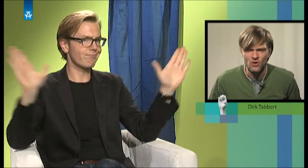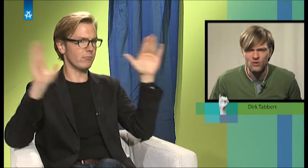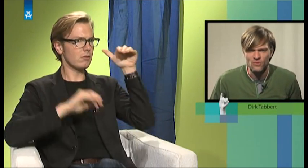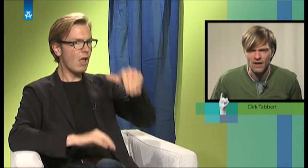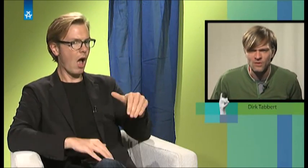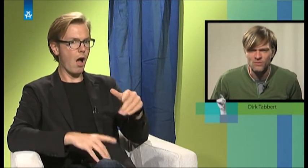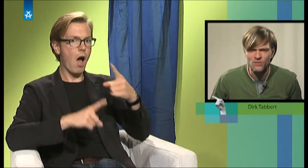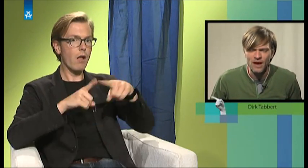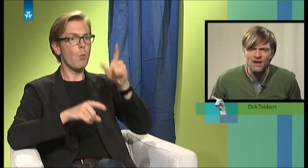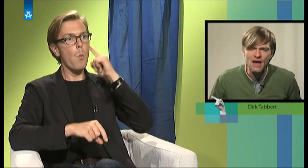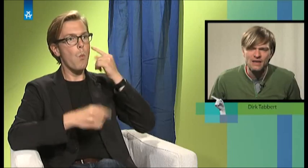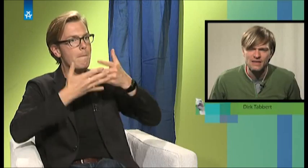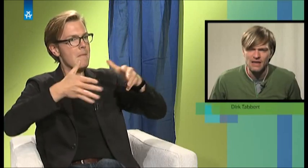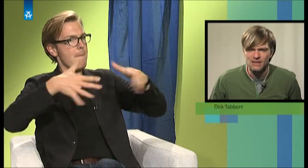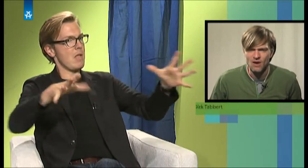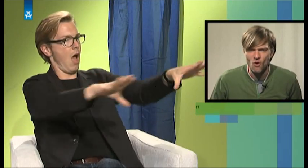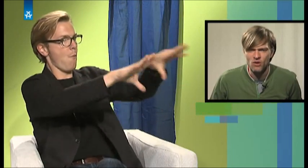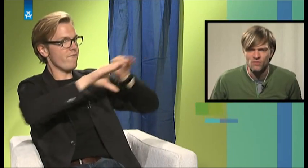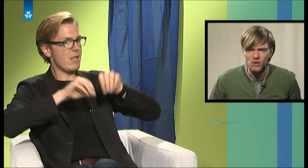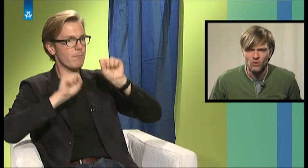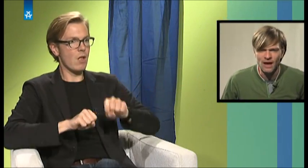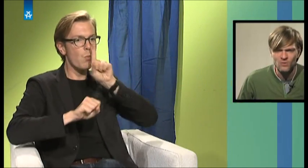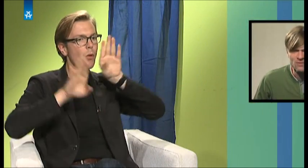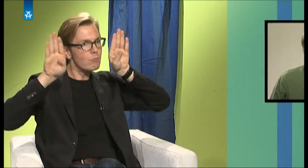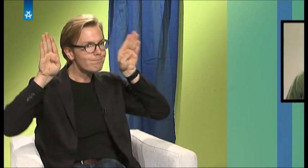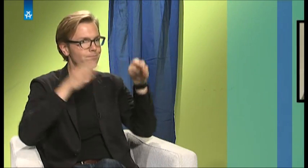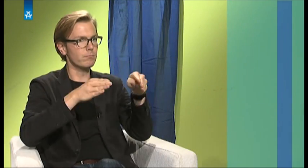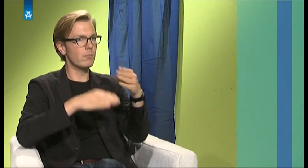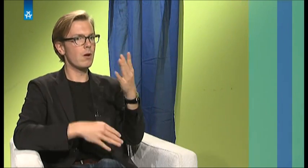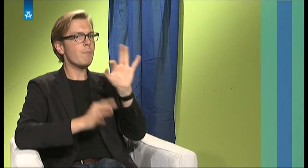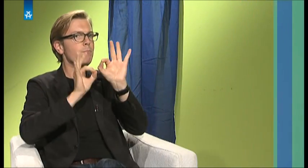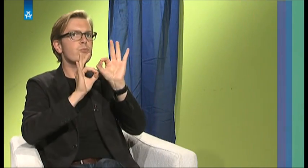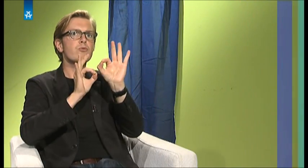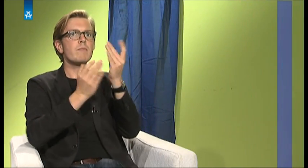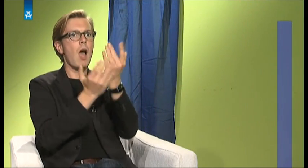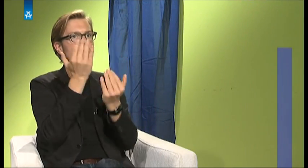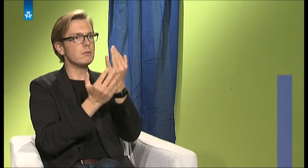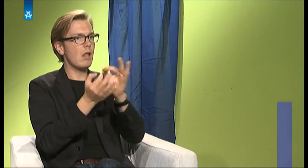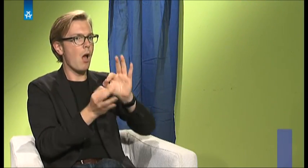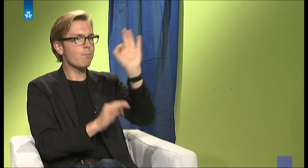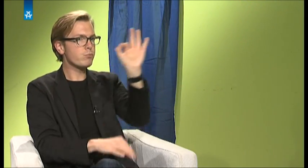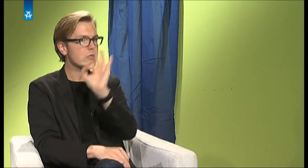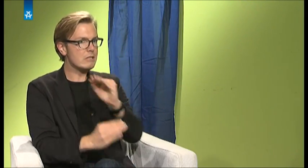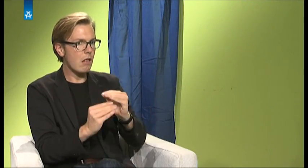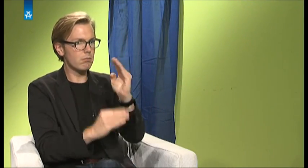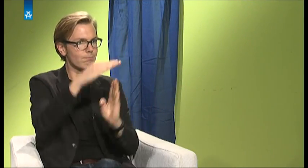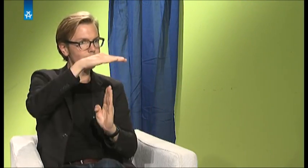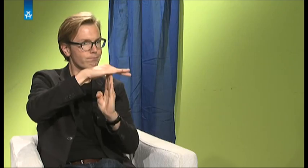Rollstuhl fahren. Und inwiefern das auch eine wirklich tolerante Universität ist und die auch hörende Menschen aufnimmt oder ob es da